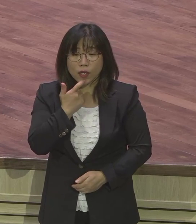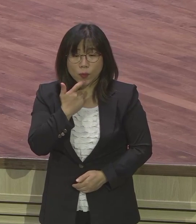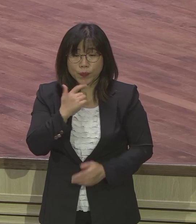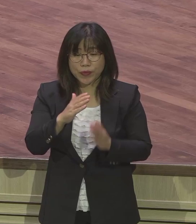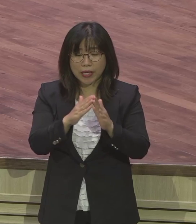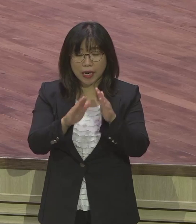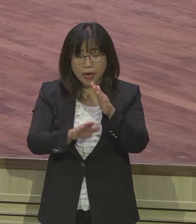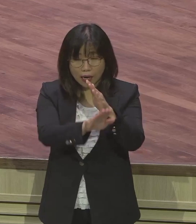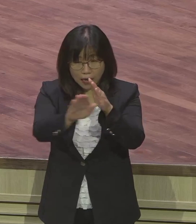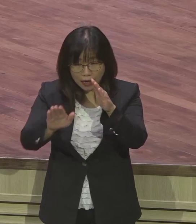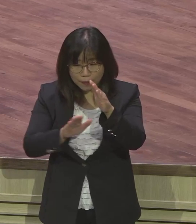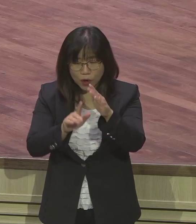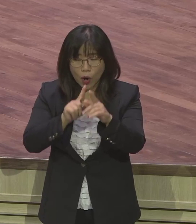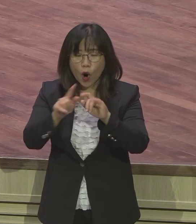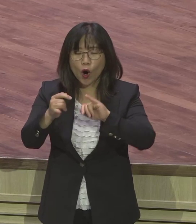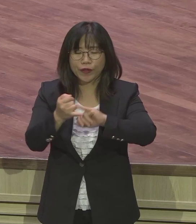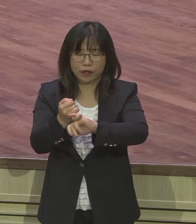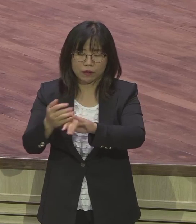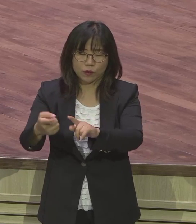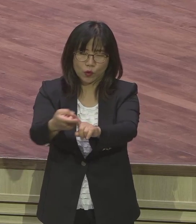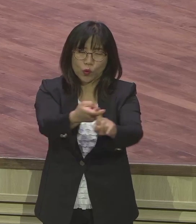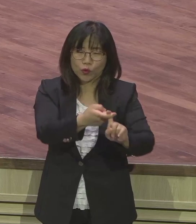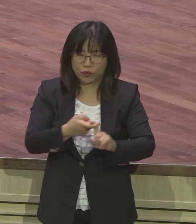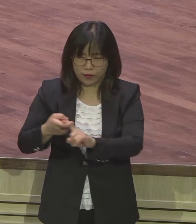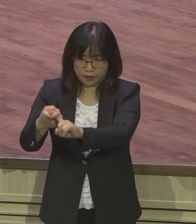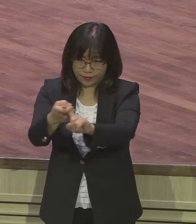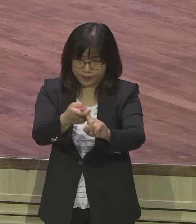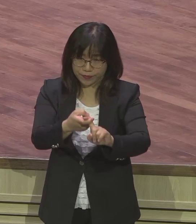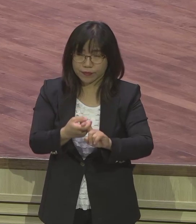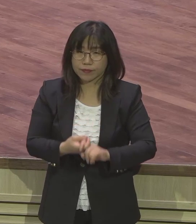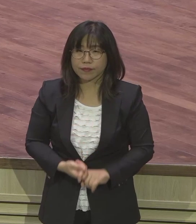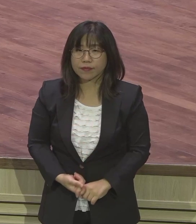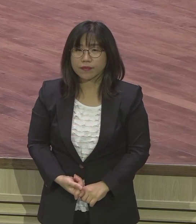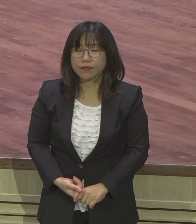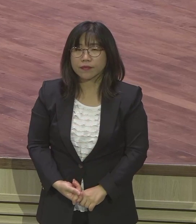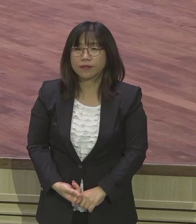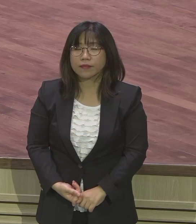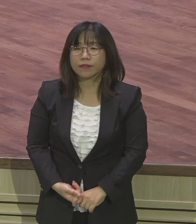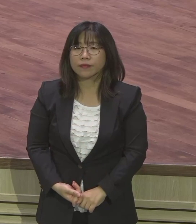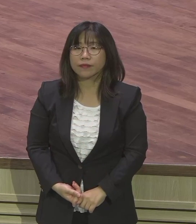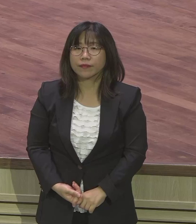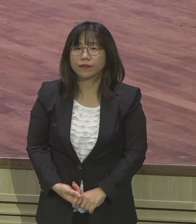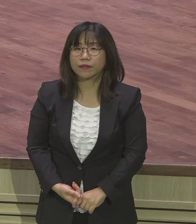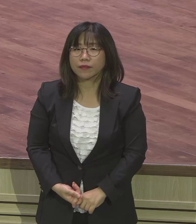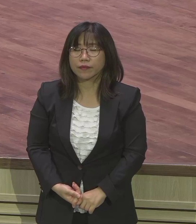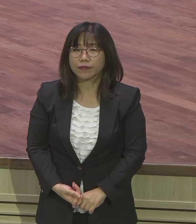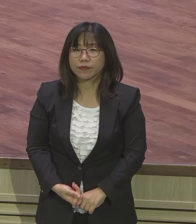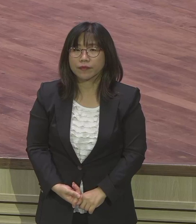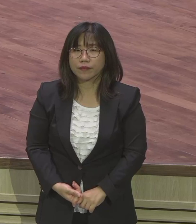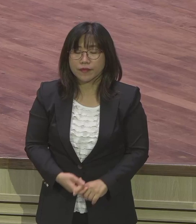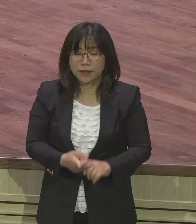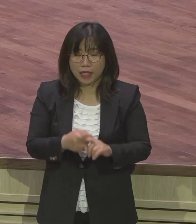은약 공동체였어요 은약 공동체 그런데 이런 공동체를 떠난다